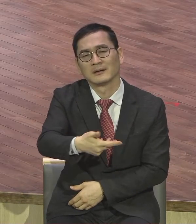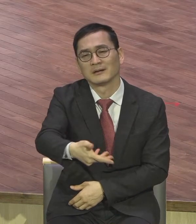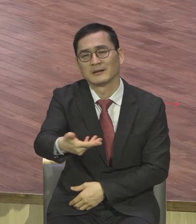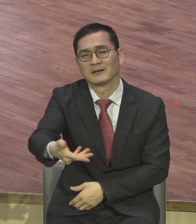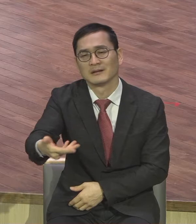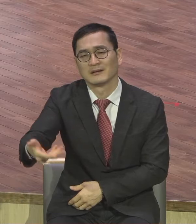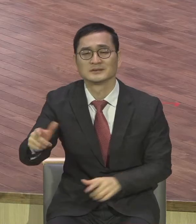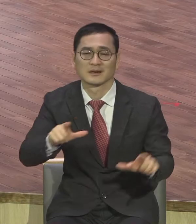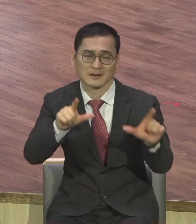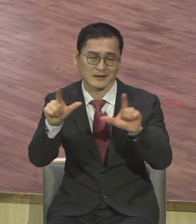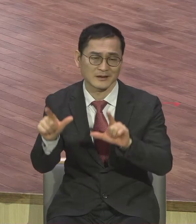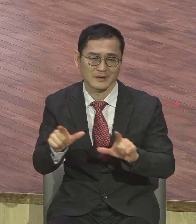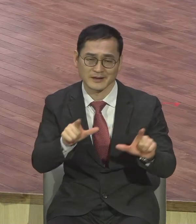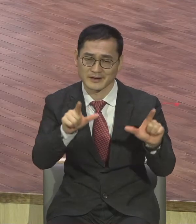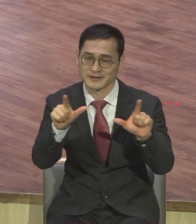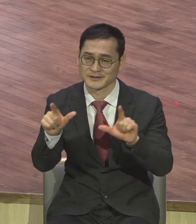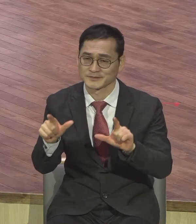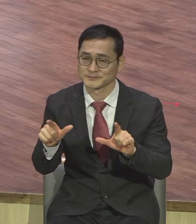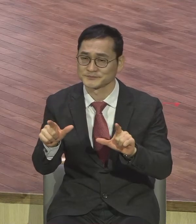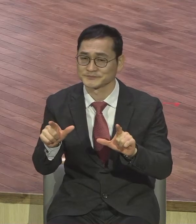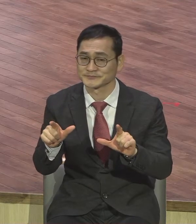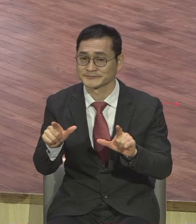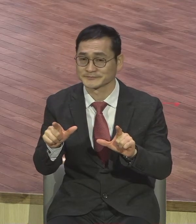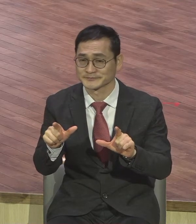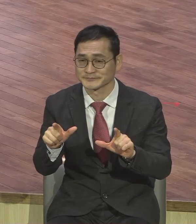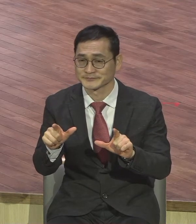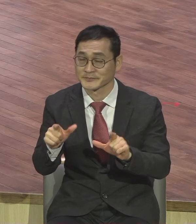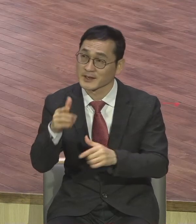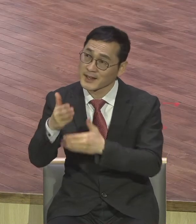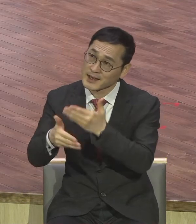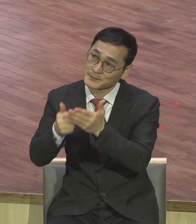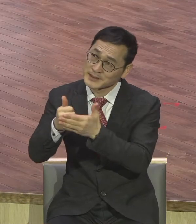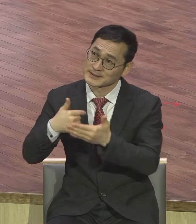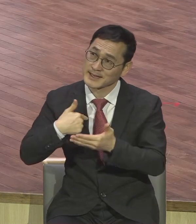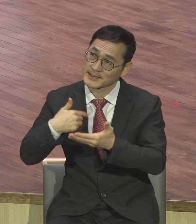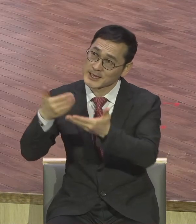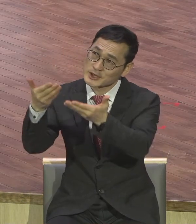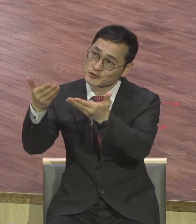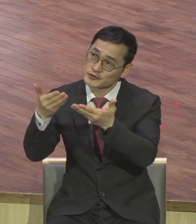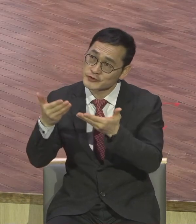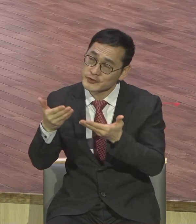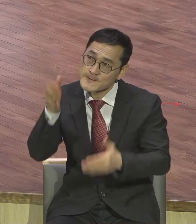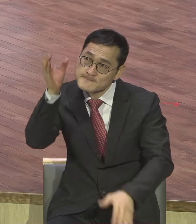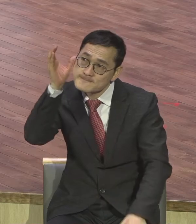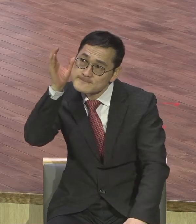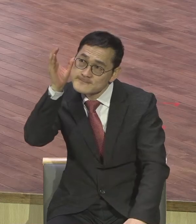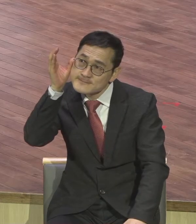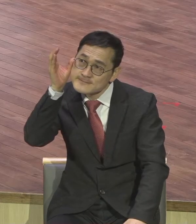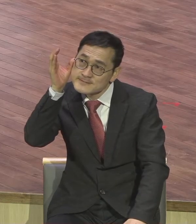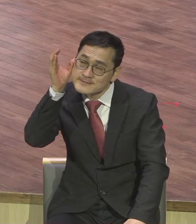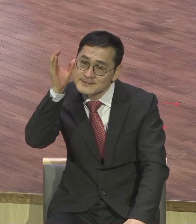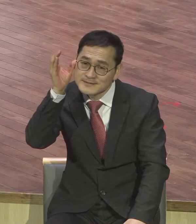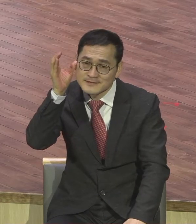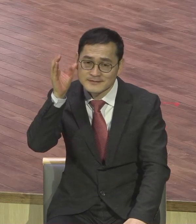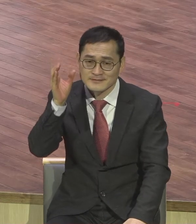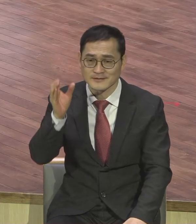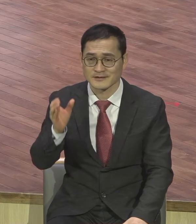하나님이 나에게 주실 것 준비해놓고 2021년을 주었는데 그 한 해